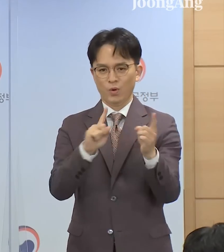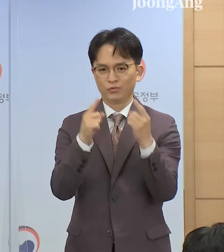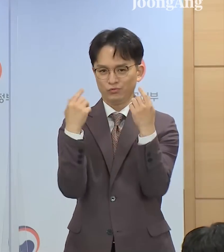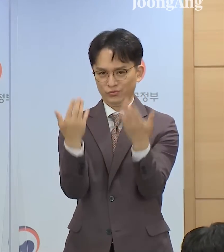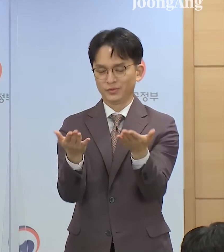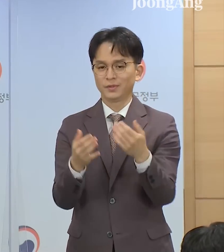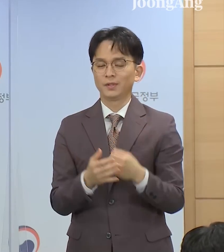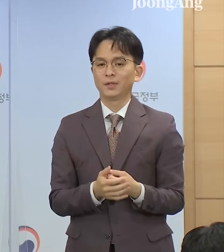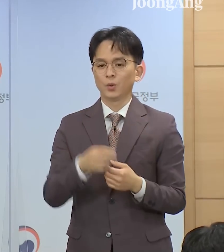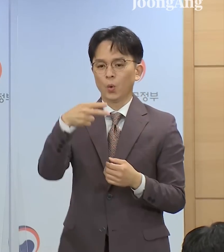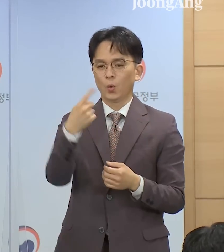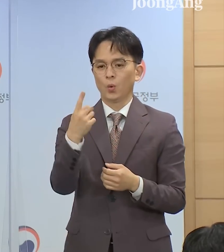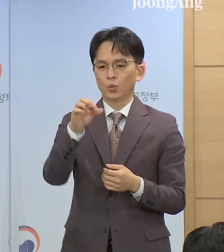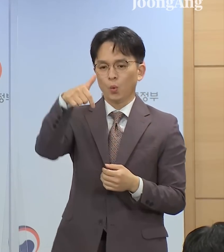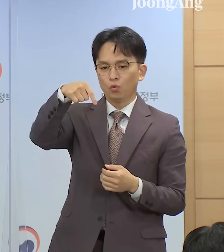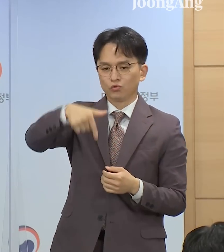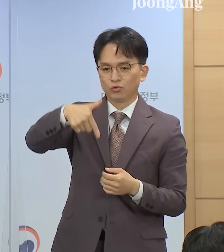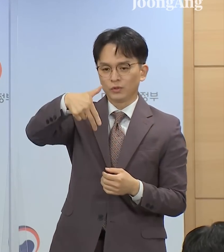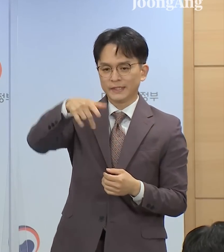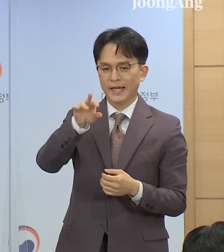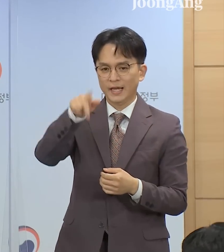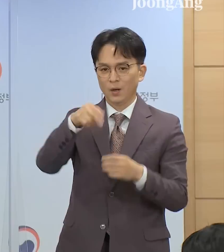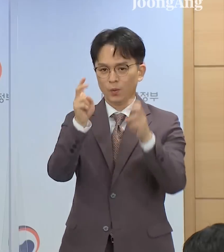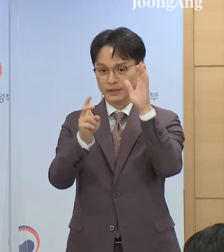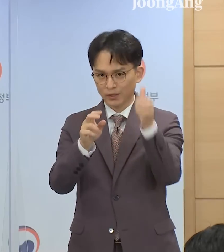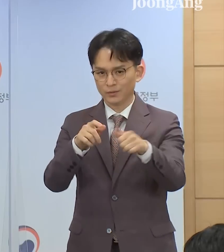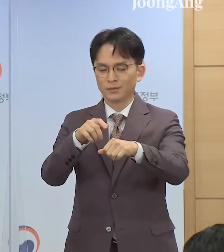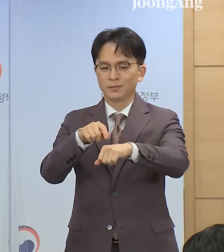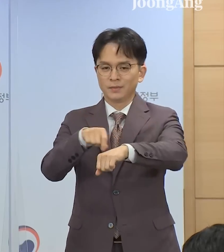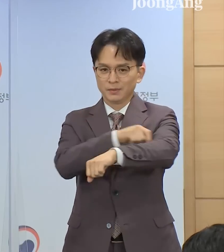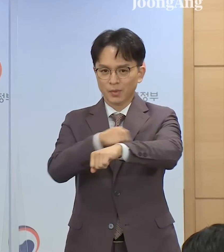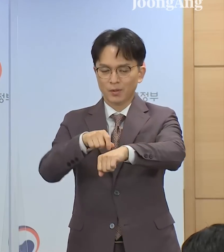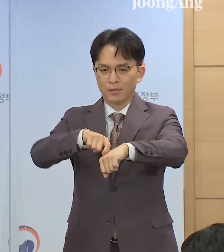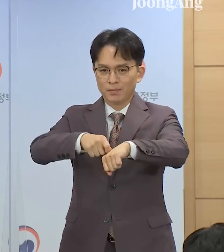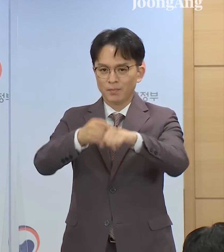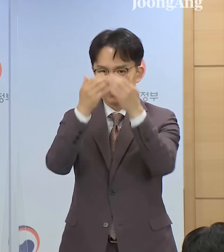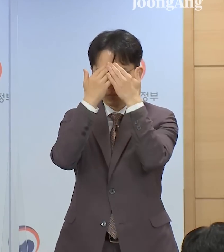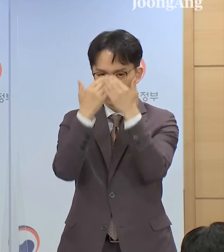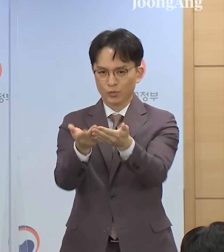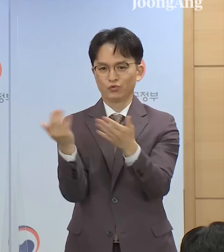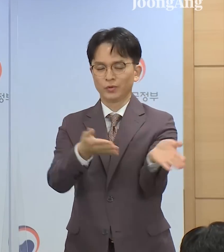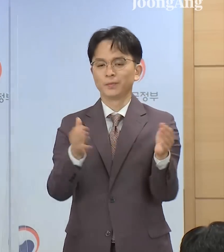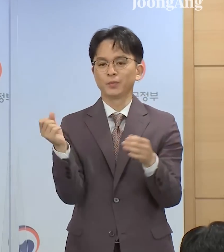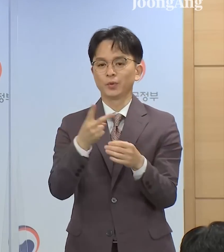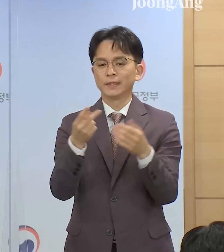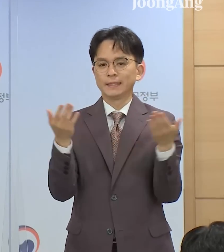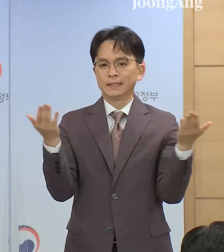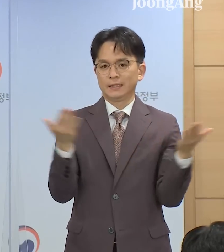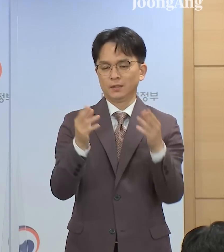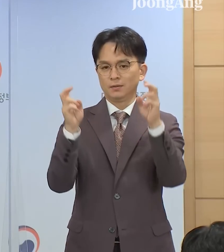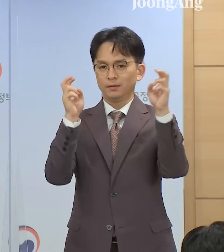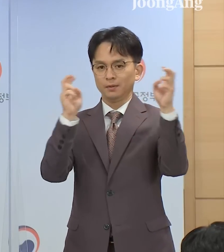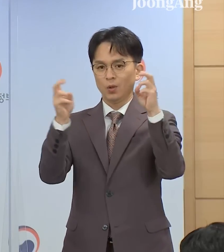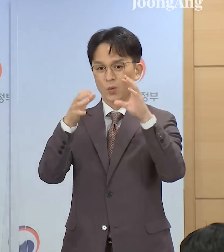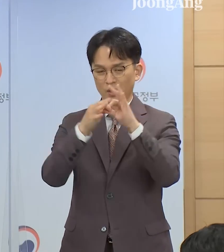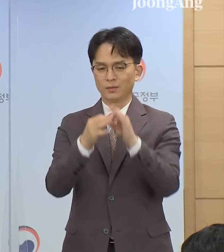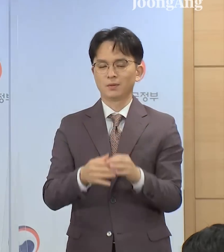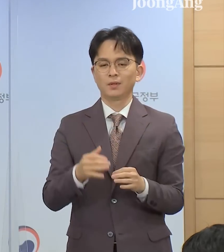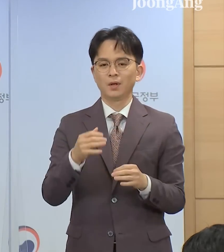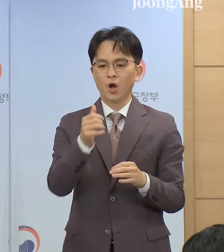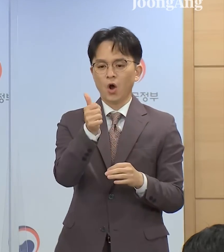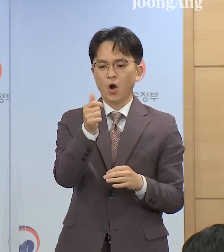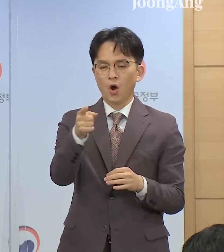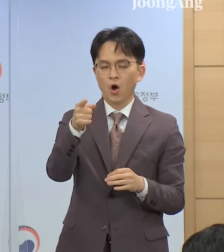함께 노사 통합을 위한 사회 발전의 잠재 역량을 극대화하기 위해서 허권 한국노총 상임